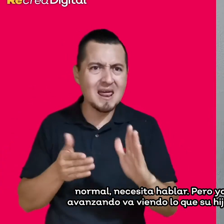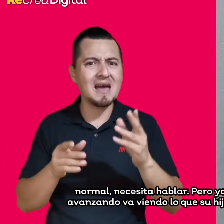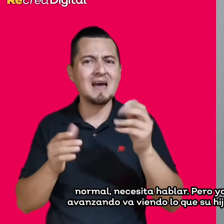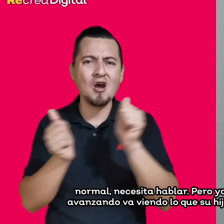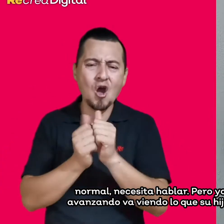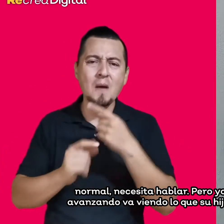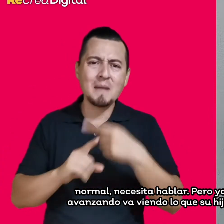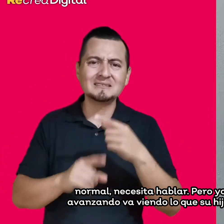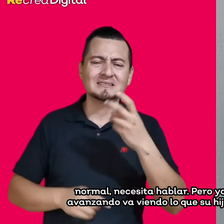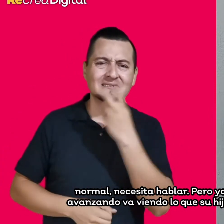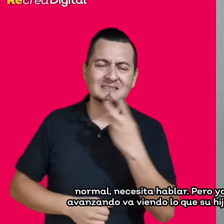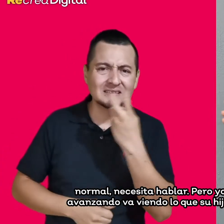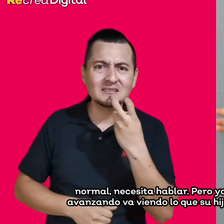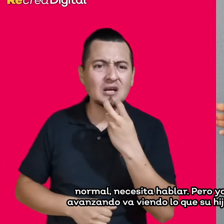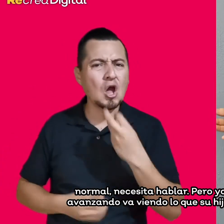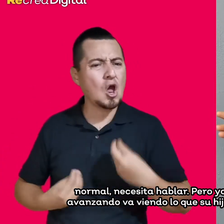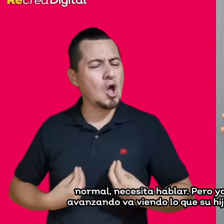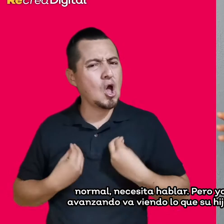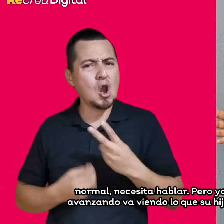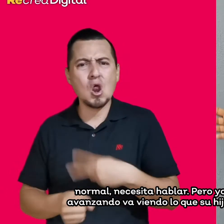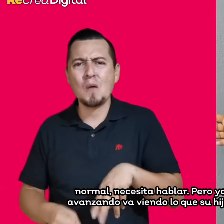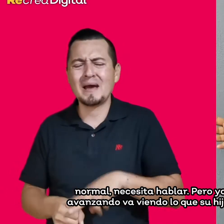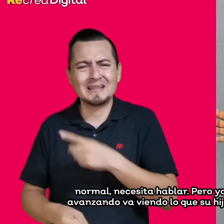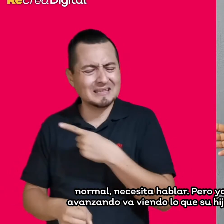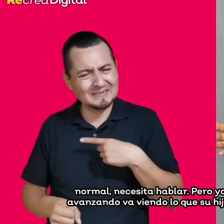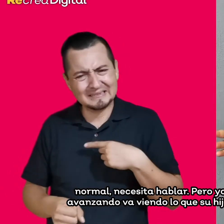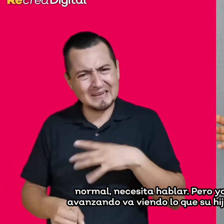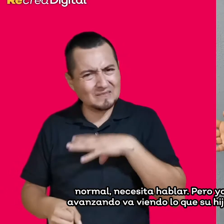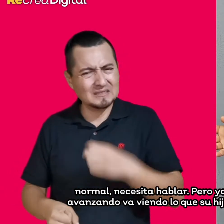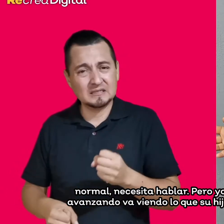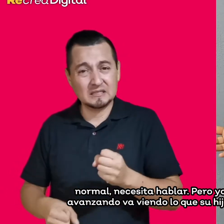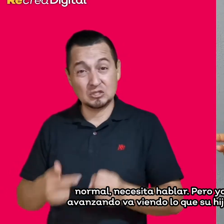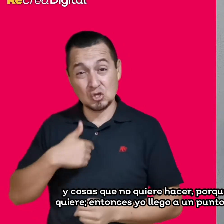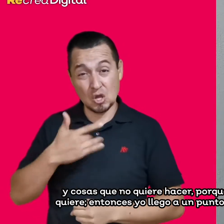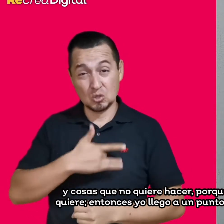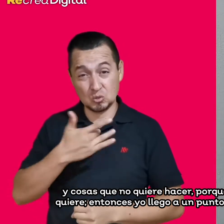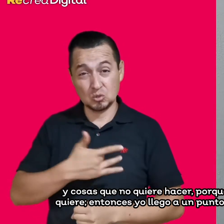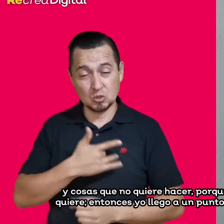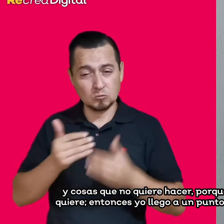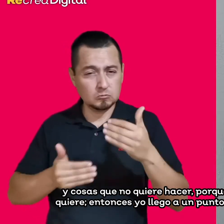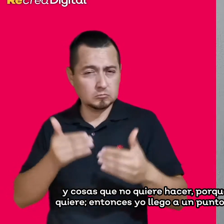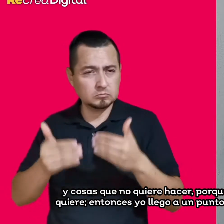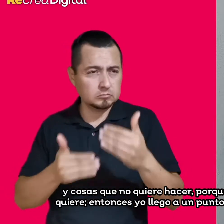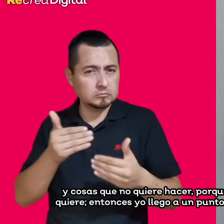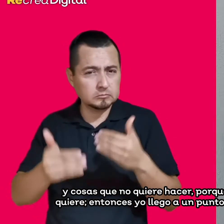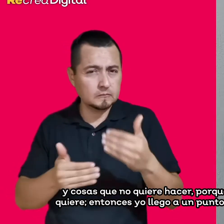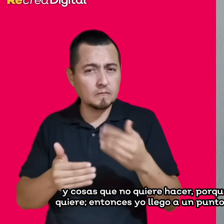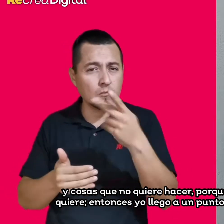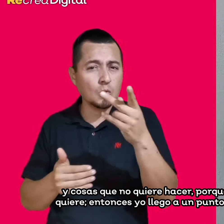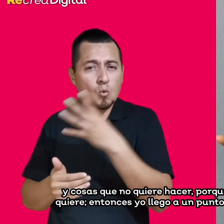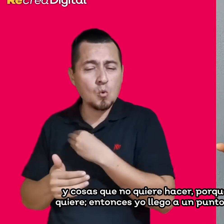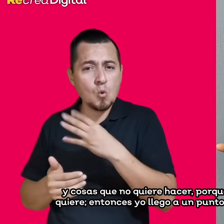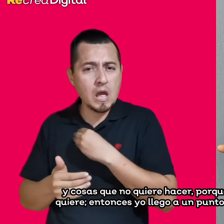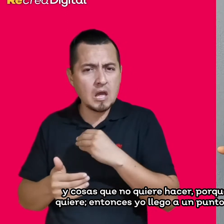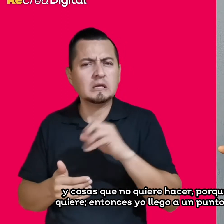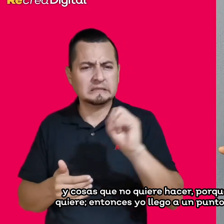que conforme uno va avanzando, va viendo lo que su hijo sí es capaz de hacer y quiere hacer y cosas que no quiere hacer, porque mi hija